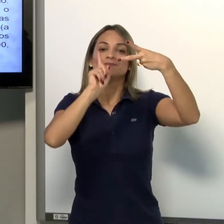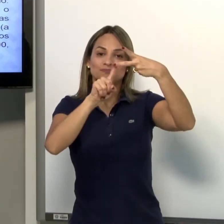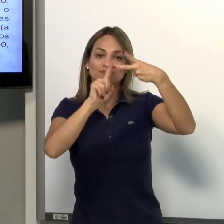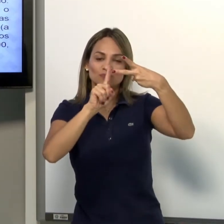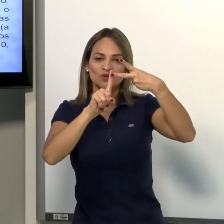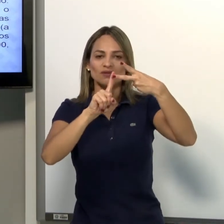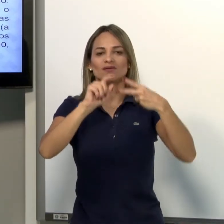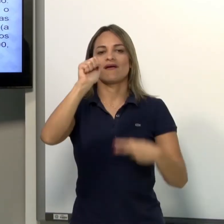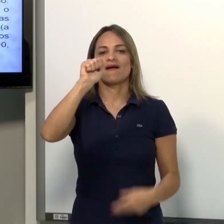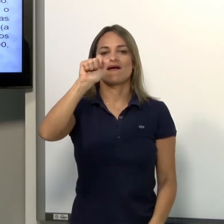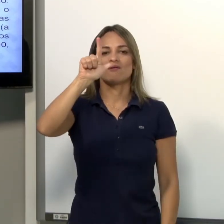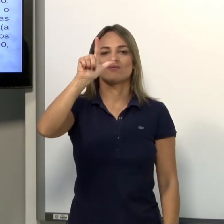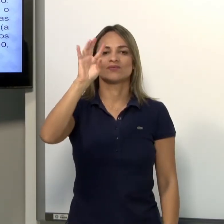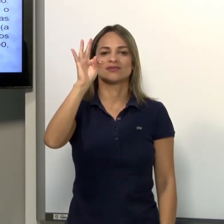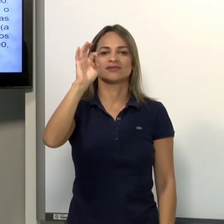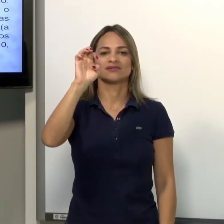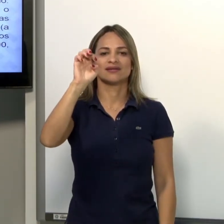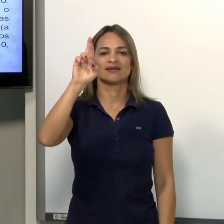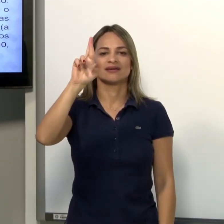contexto. Alternativos.